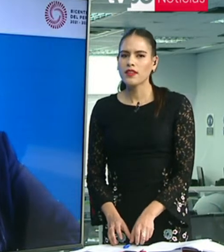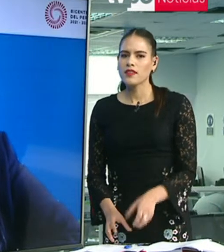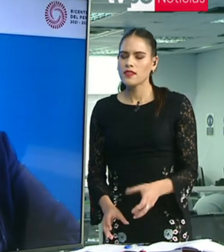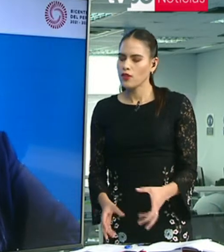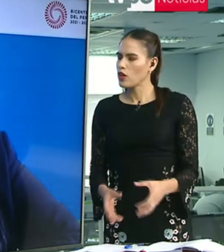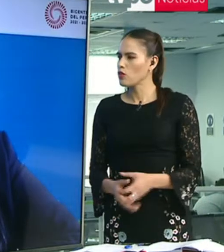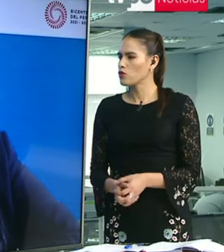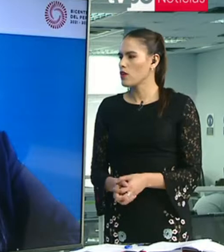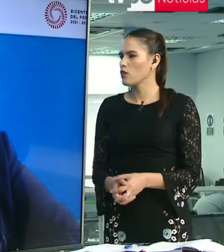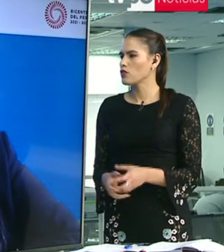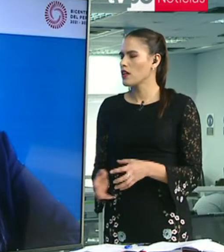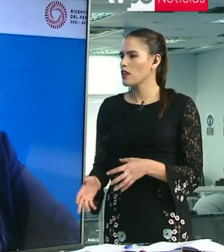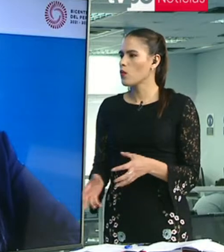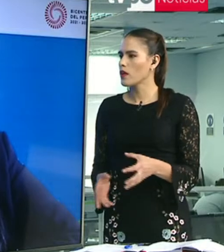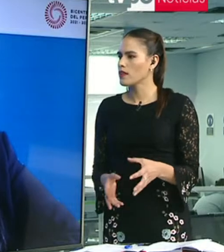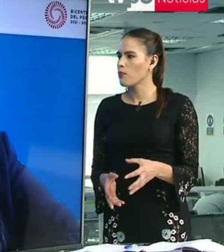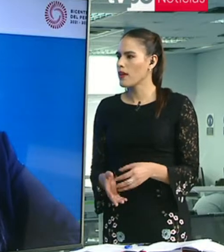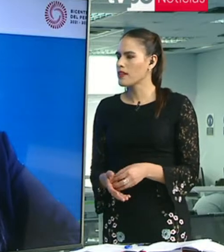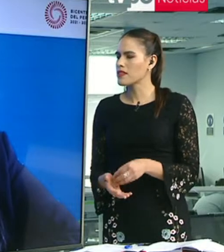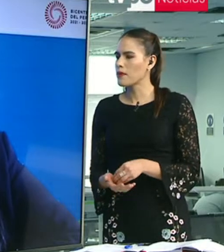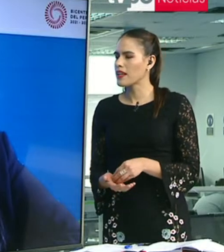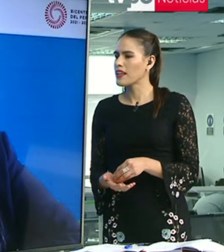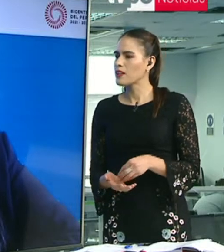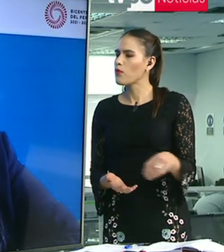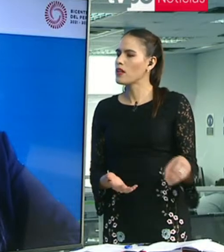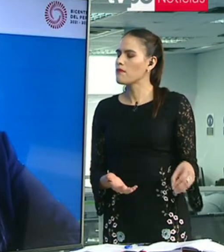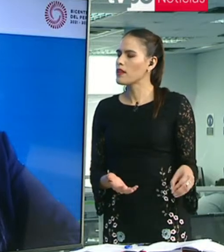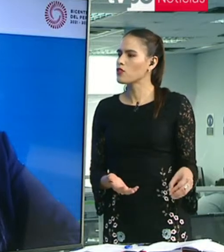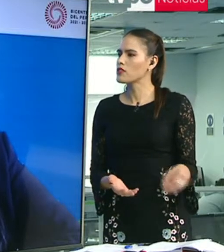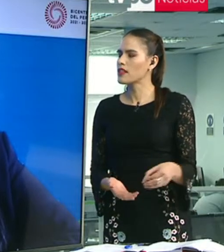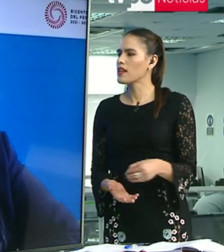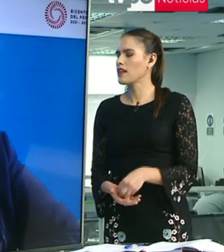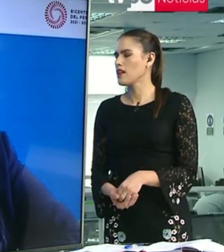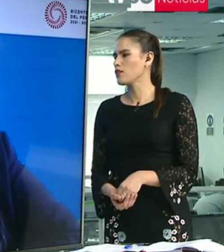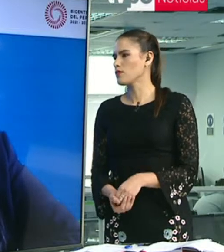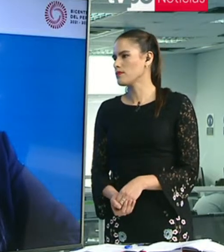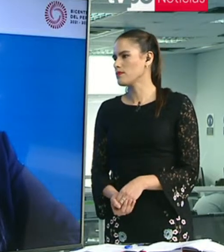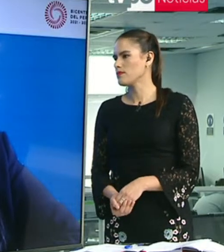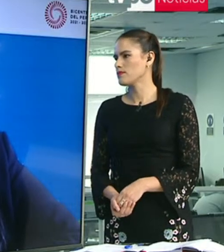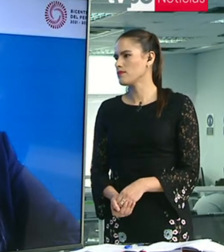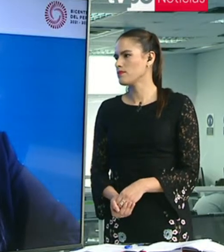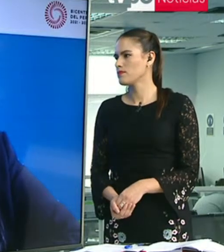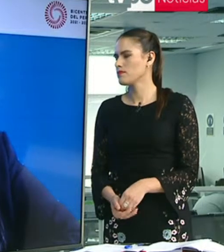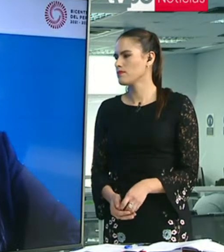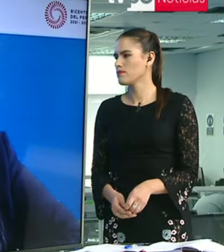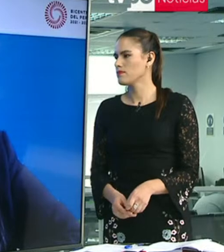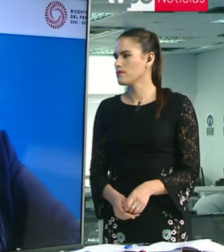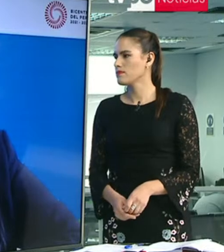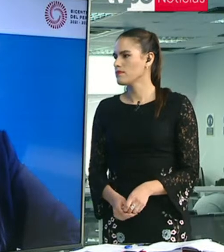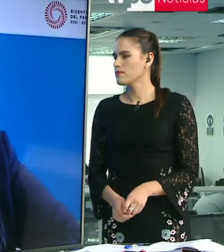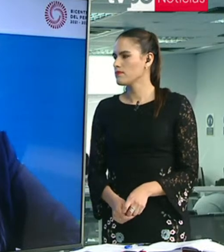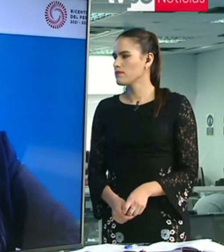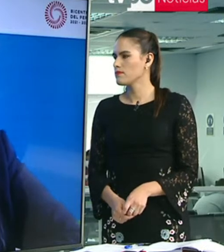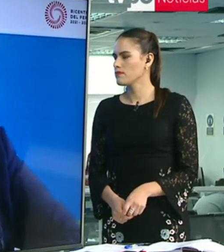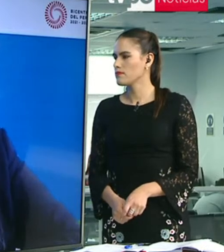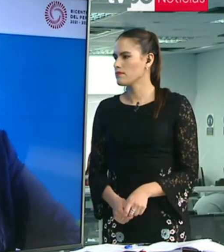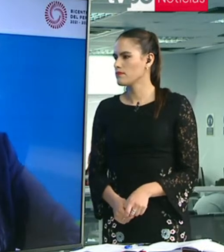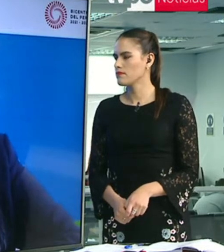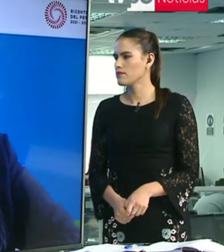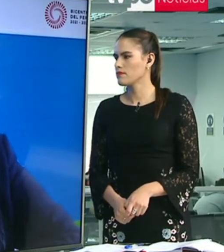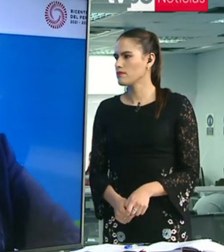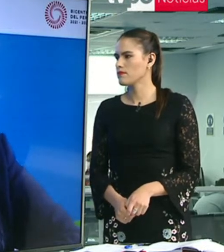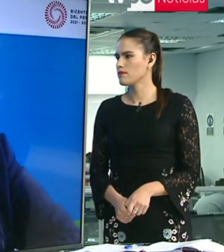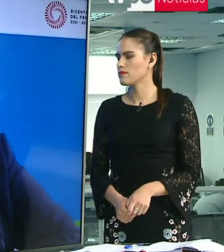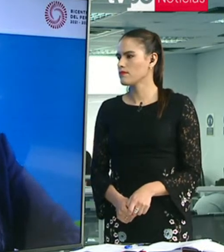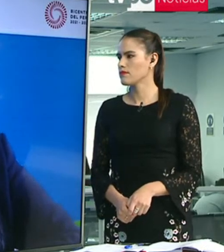¿qué importante es ello que los ciudadanos tengan en cuenta y puedan saber qué tipo de alimentos se están ingiriendo? Sí, bueno,